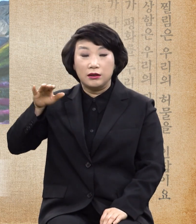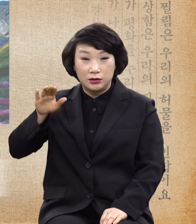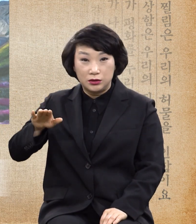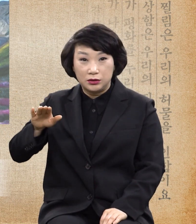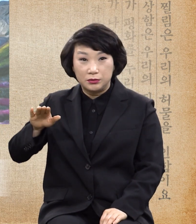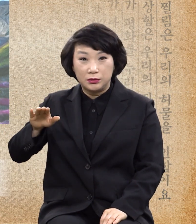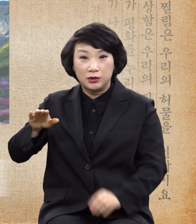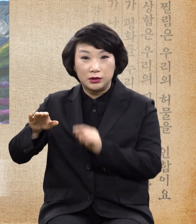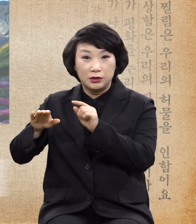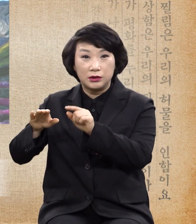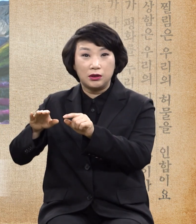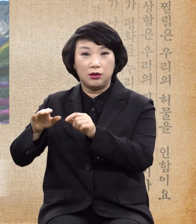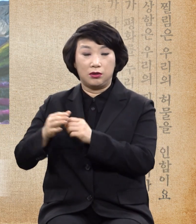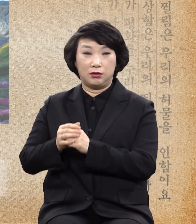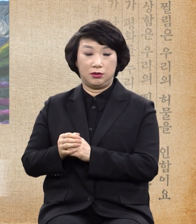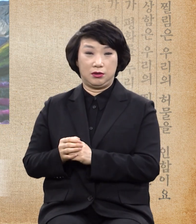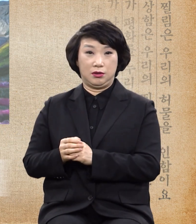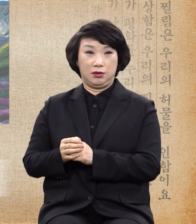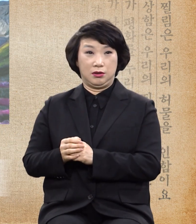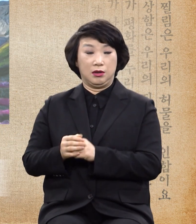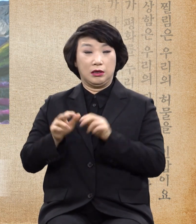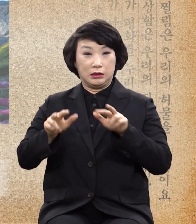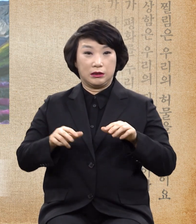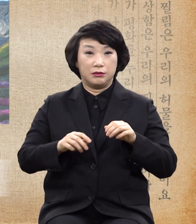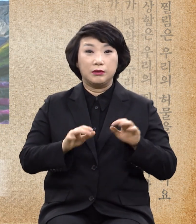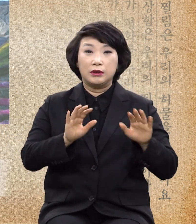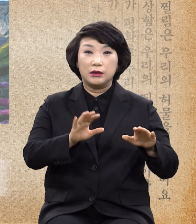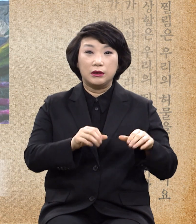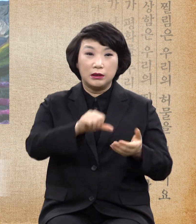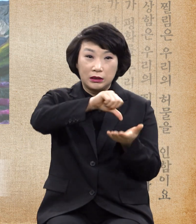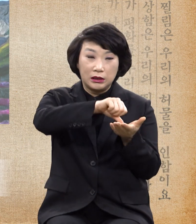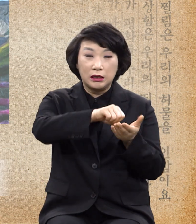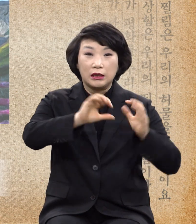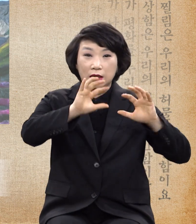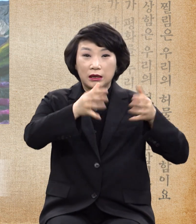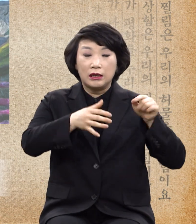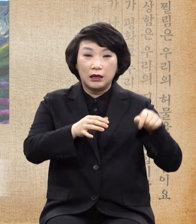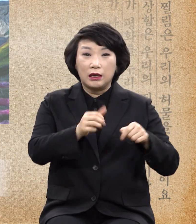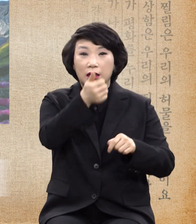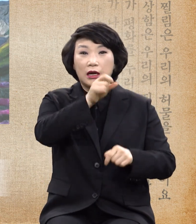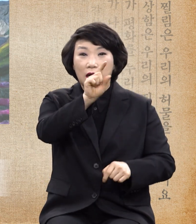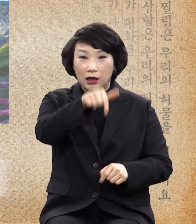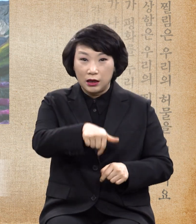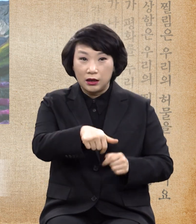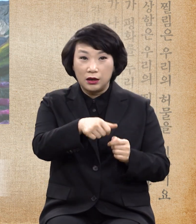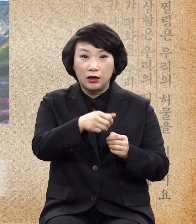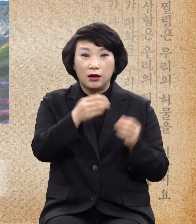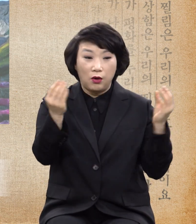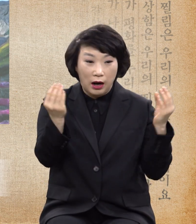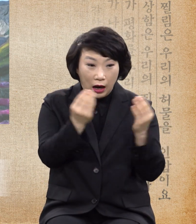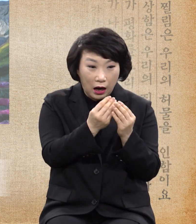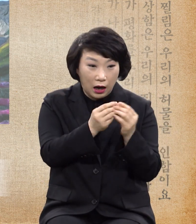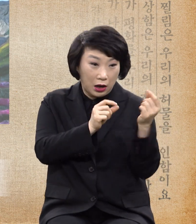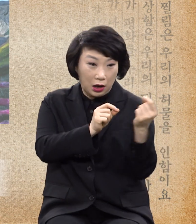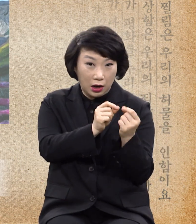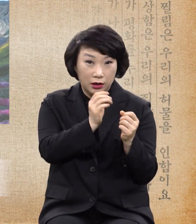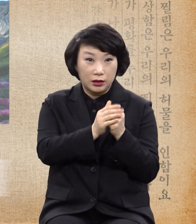합해놓고 이란이 핵완성이 눈앞에 와 있으니까 이란이